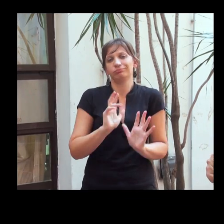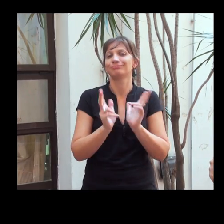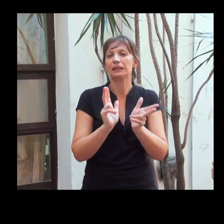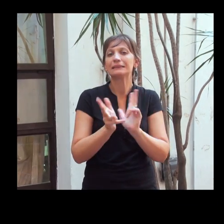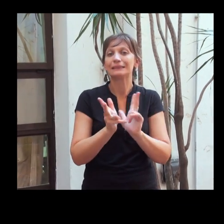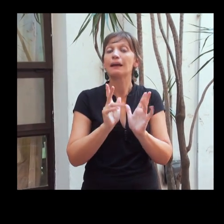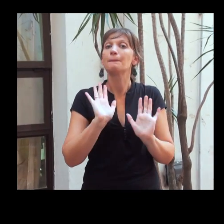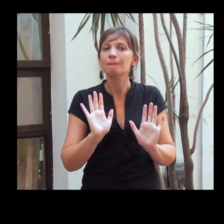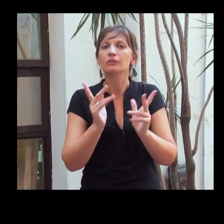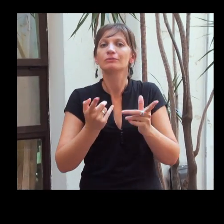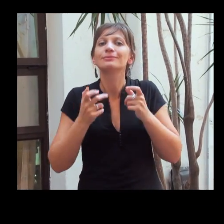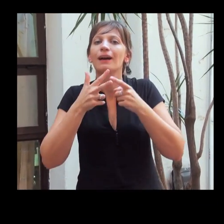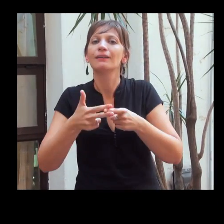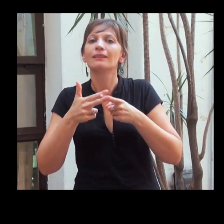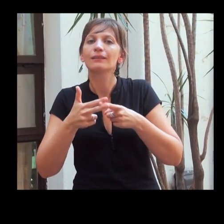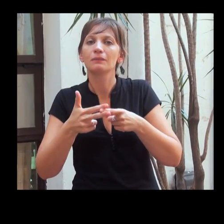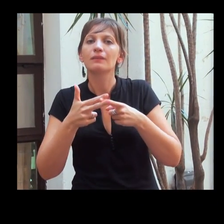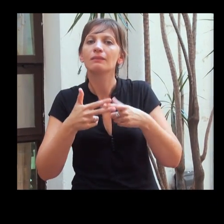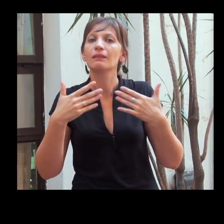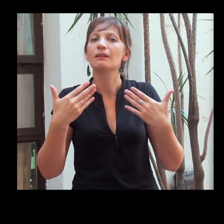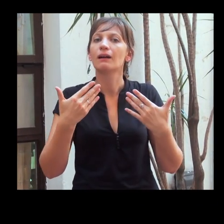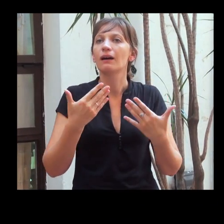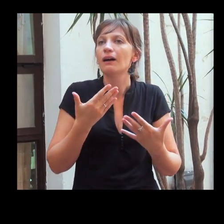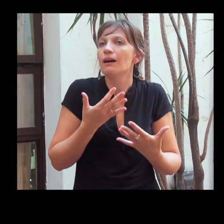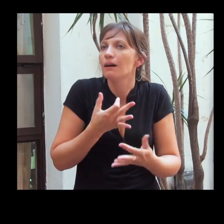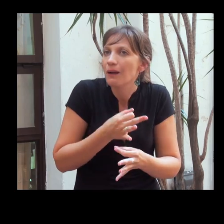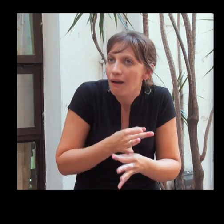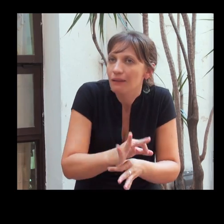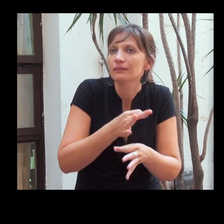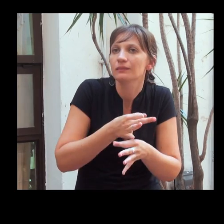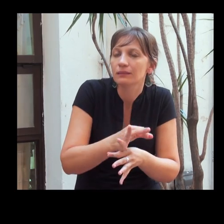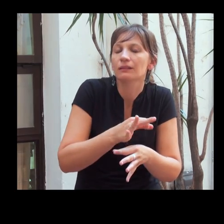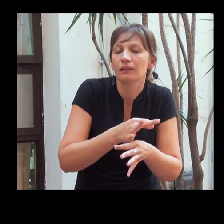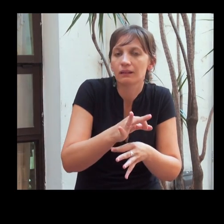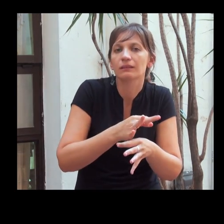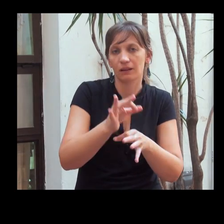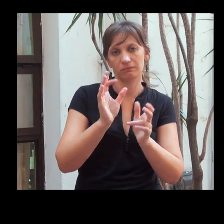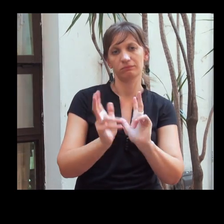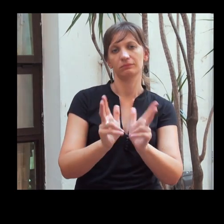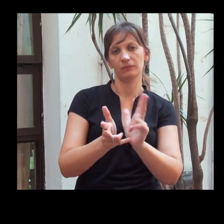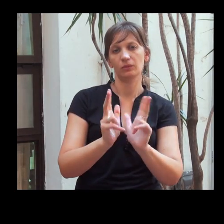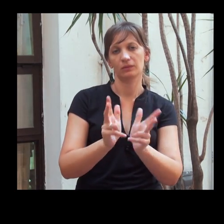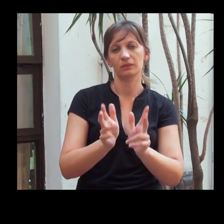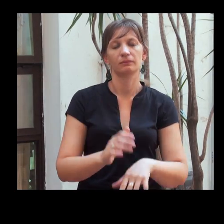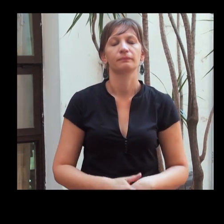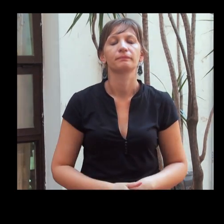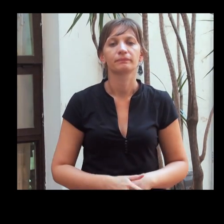de Señas, porque son hablantes nativos de la lengua, pero no tienen necesariamente herramientas de formación pedagógica y didáctica para